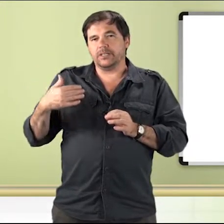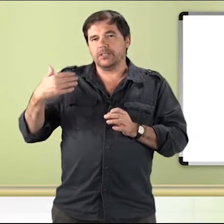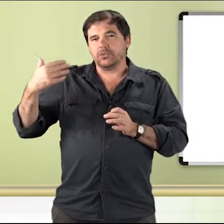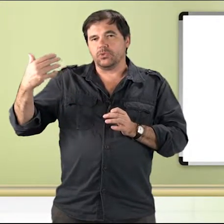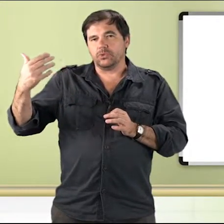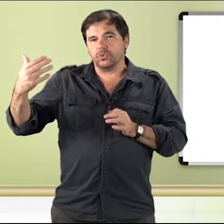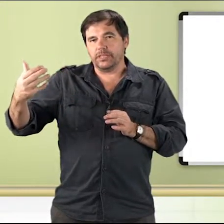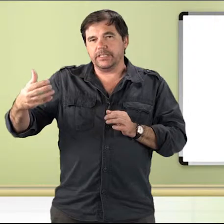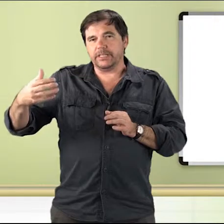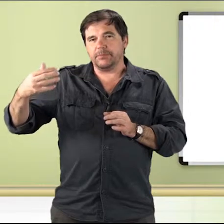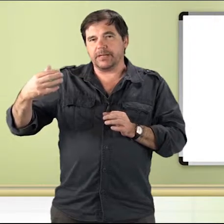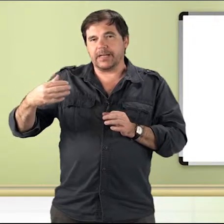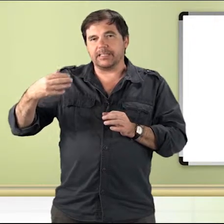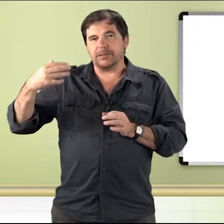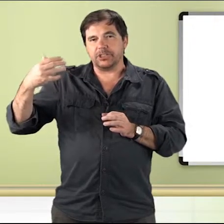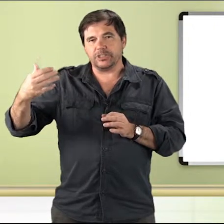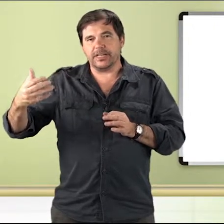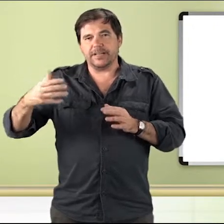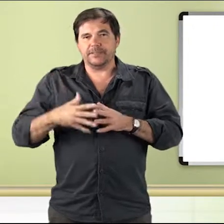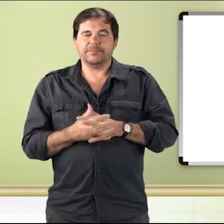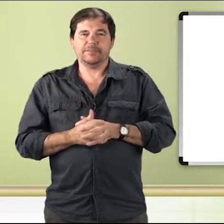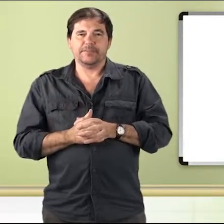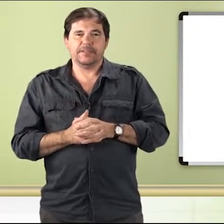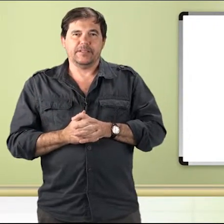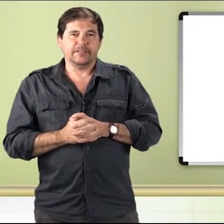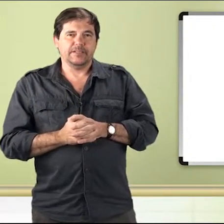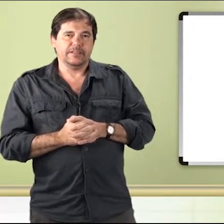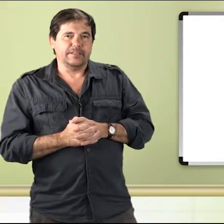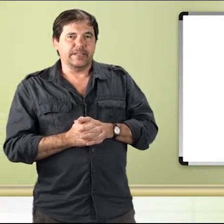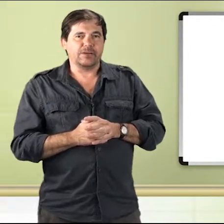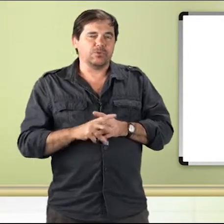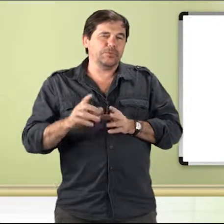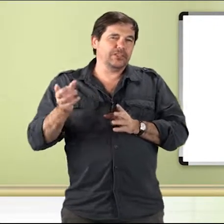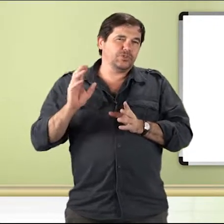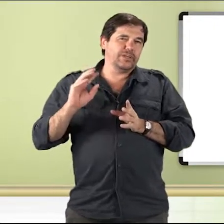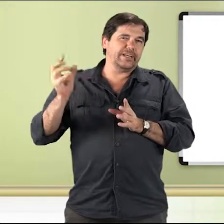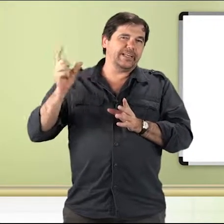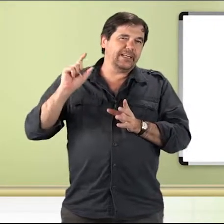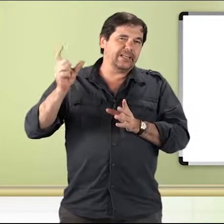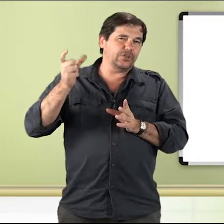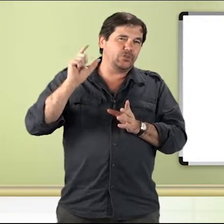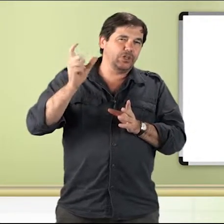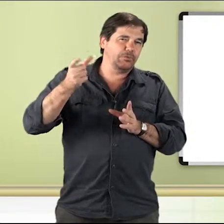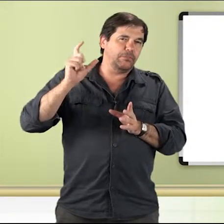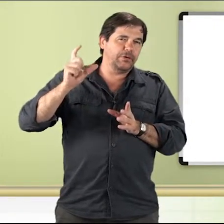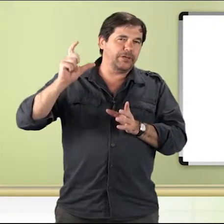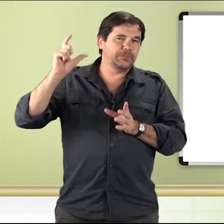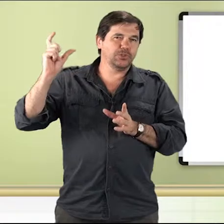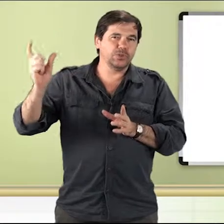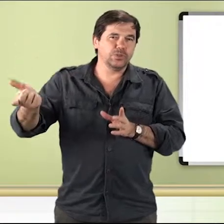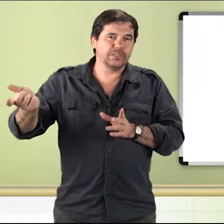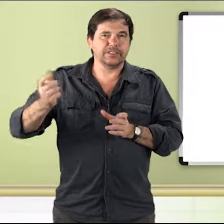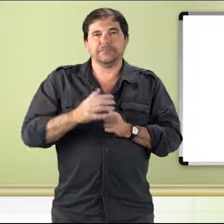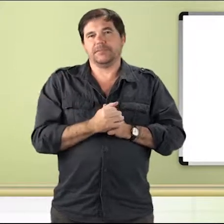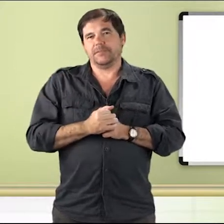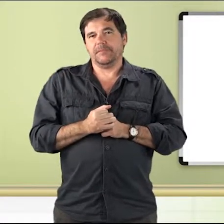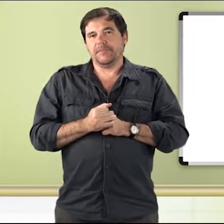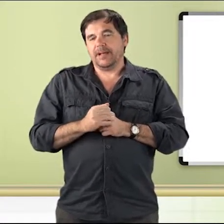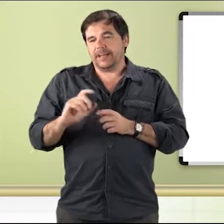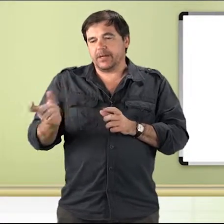do líder da bancada partidária, quando menciona que ele é escolhido por maioria absoluta, até